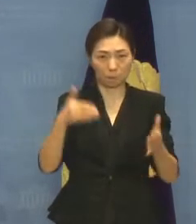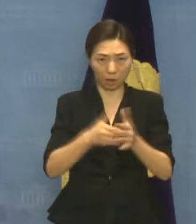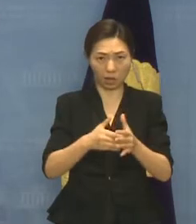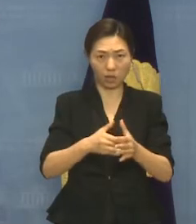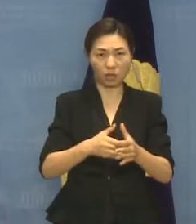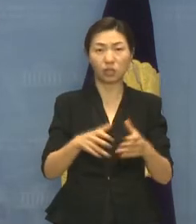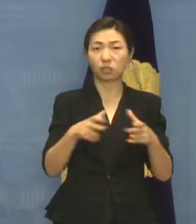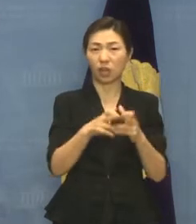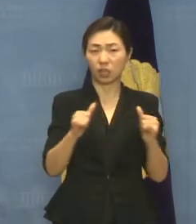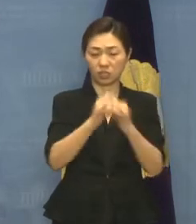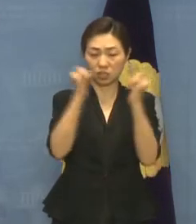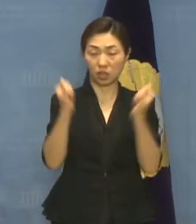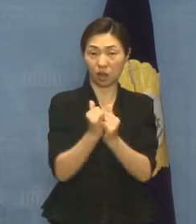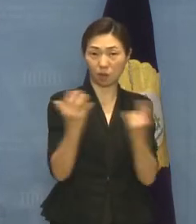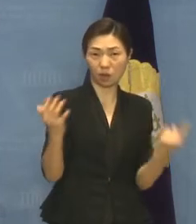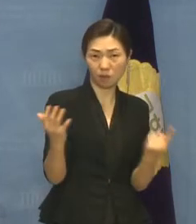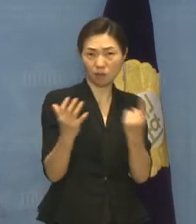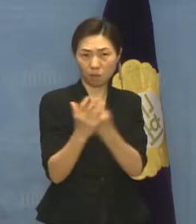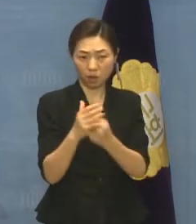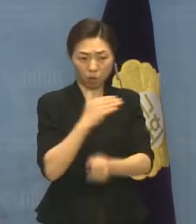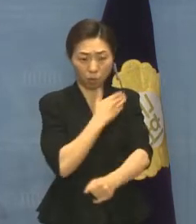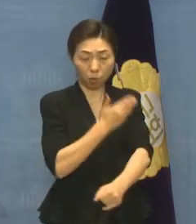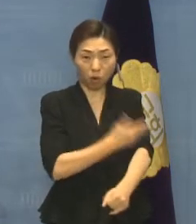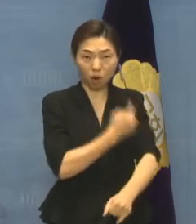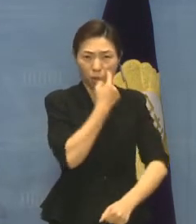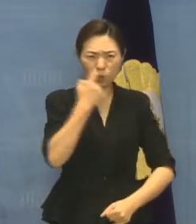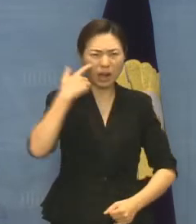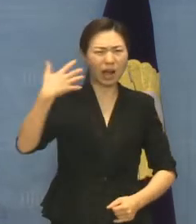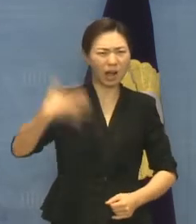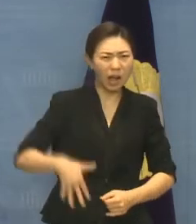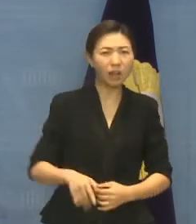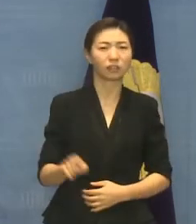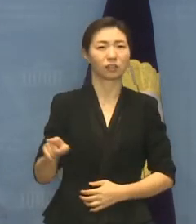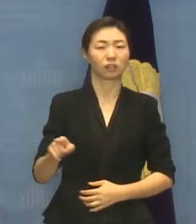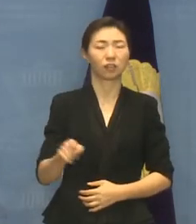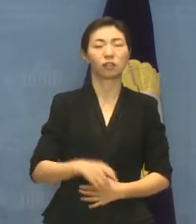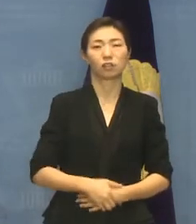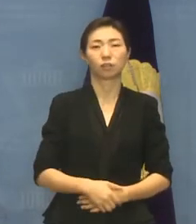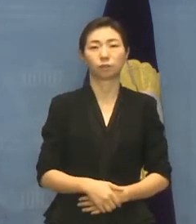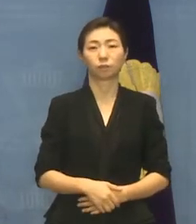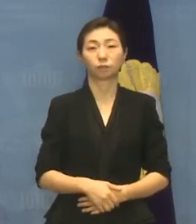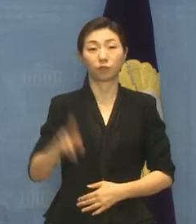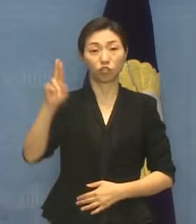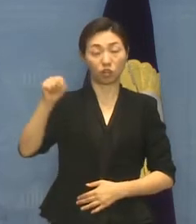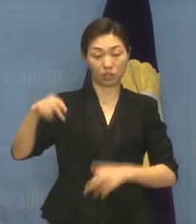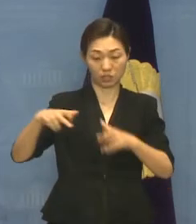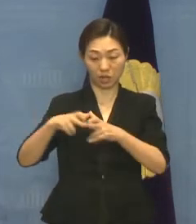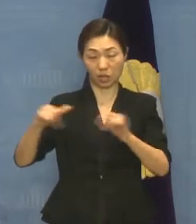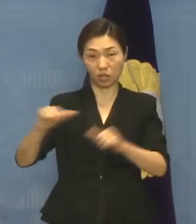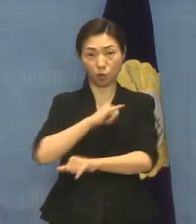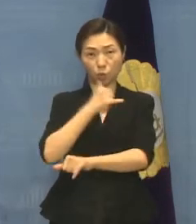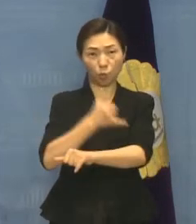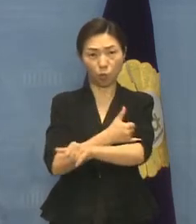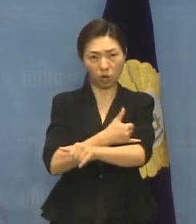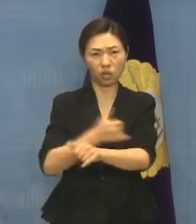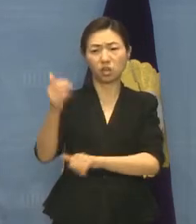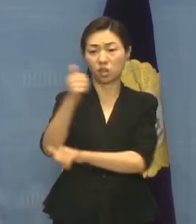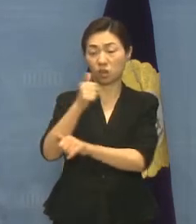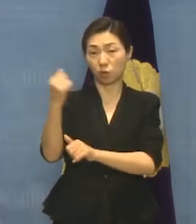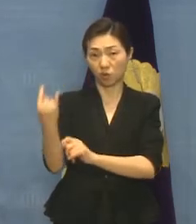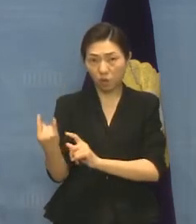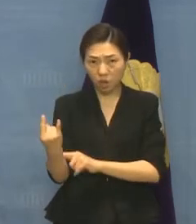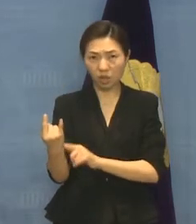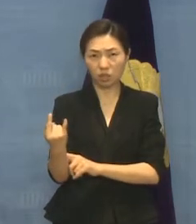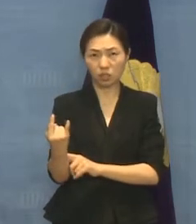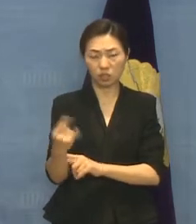여전히 보장되지 않고 있는 사실을 다시 한번 확인한 바 있습니다. 유엔 장애인 권리위원회는 이번 최종 견해를